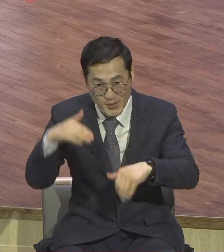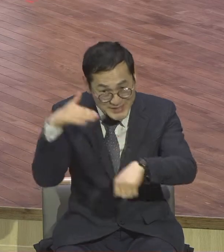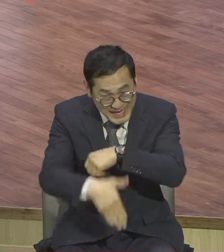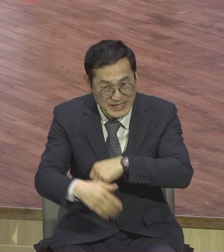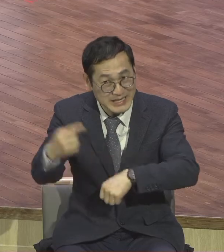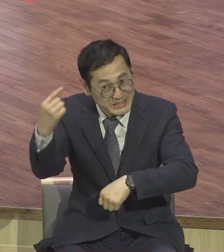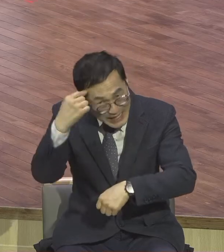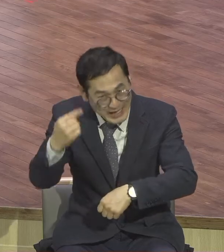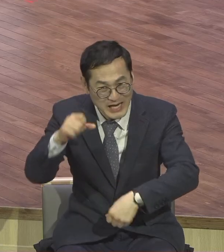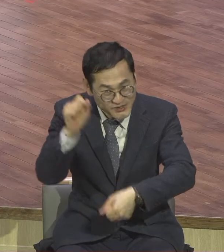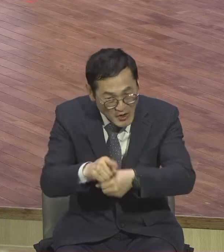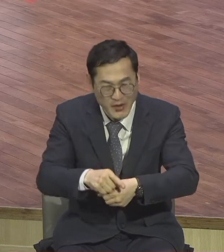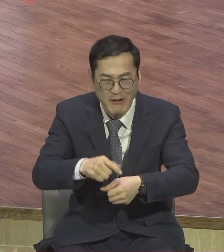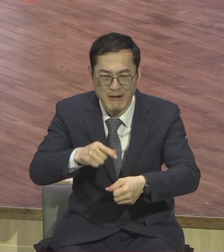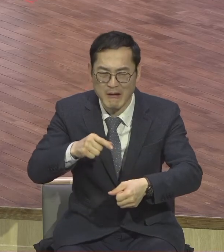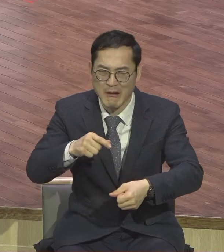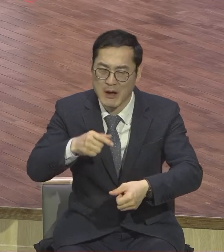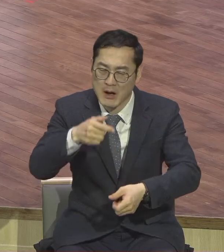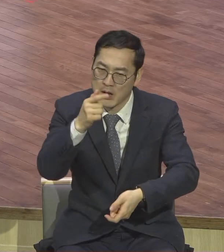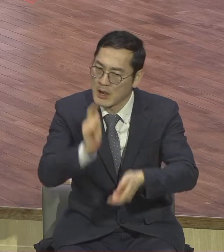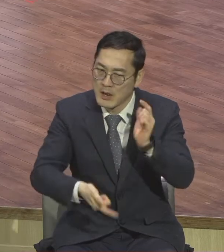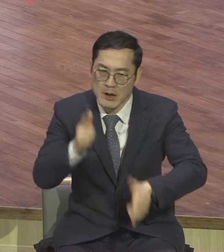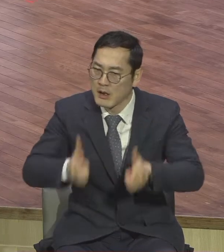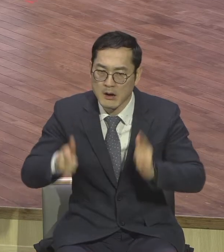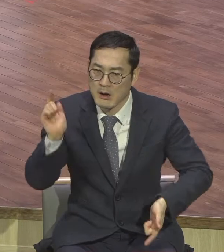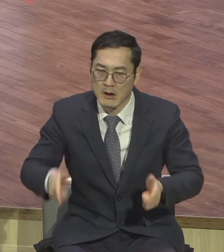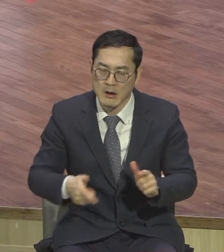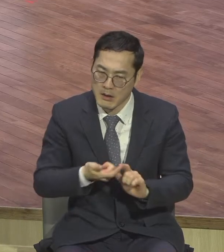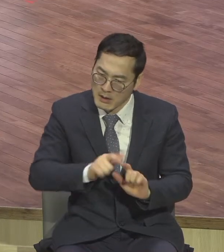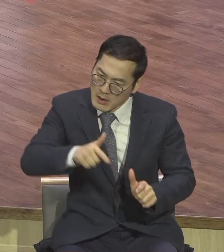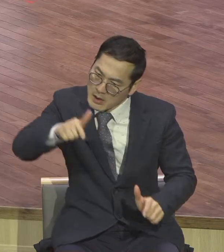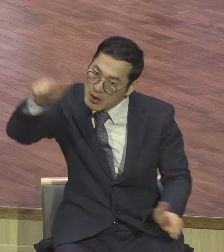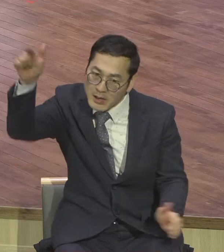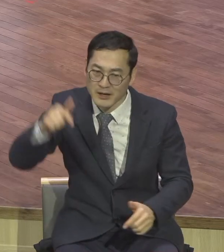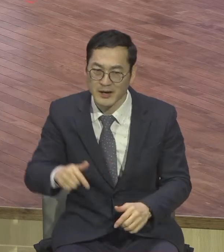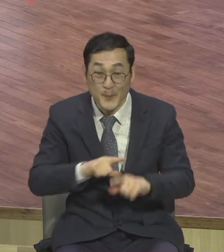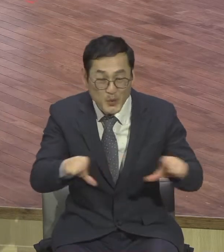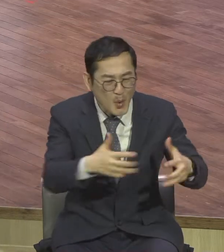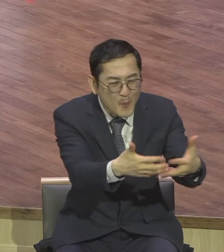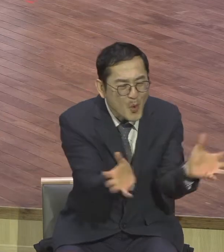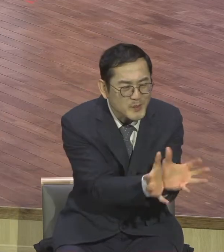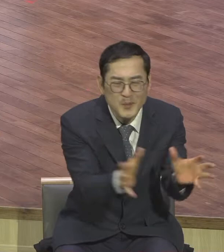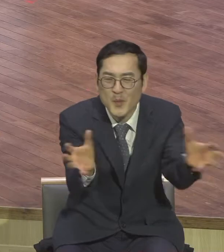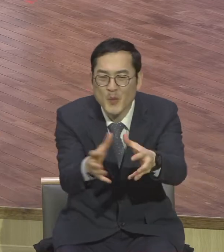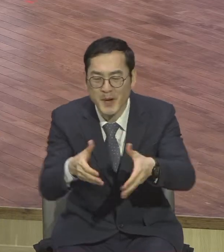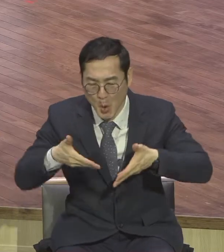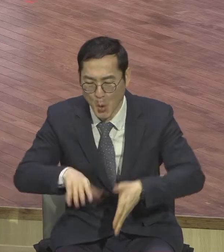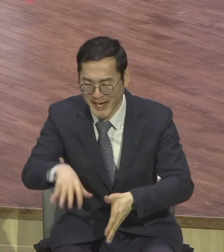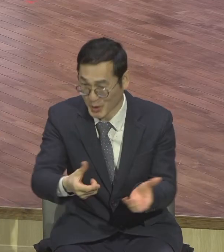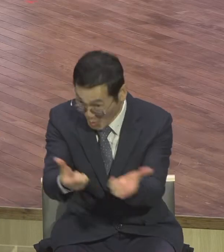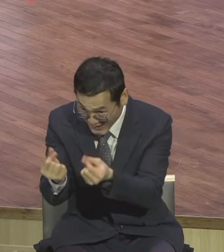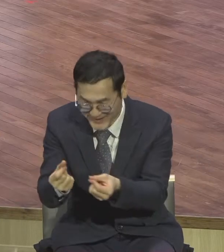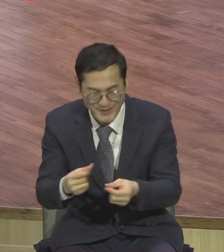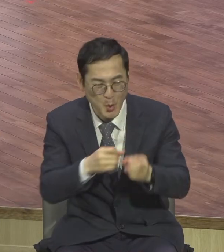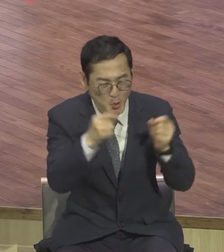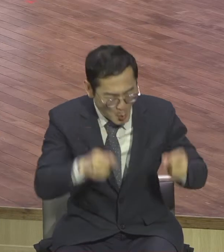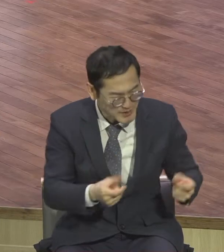문화 다 다름이 보통 일반 모임이란 것은 레벨이 비슷한 사람들 같은 고향 사람들 같은 동창이라든가 같이